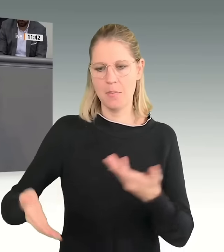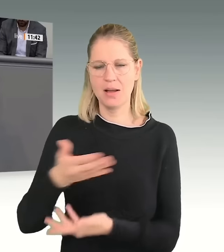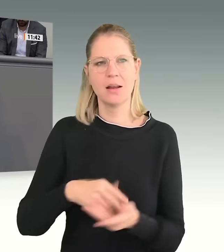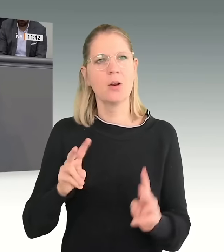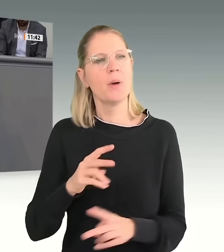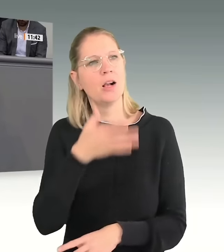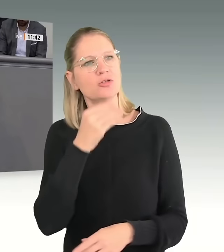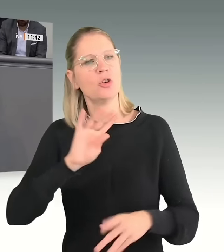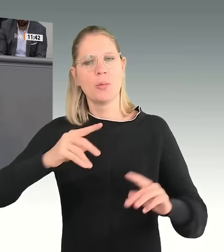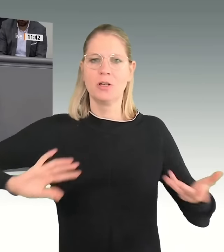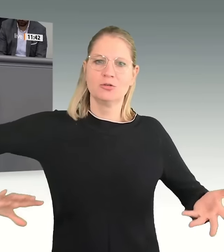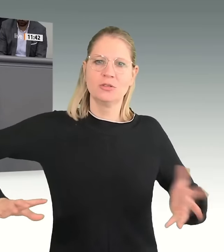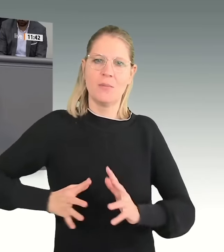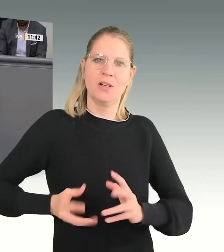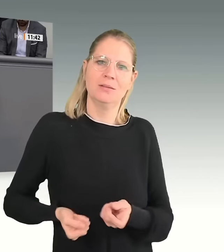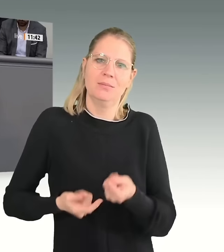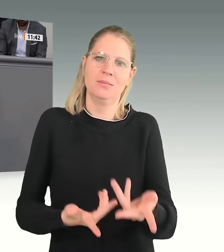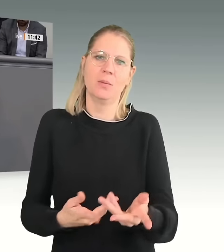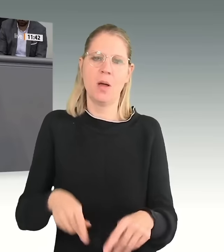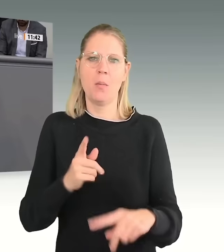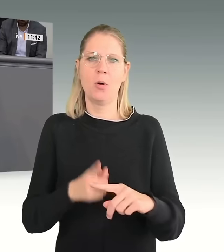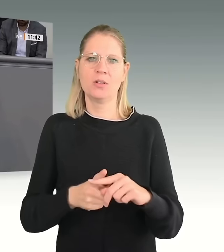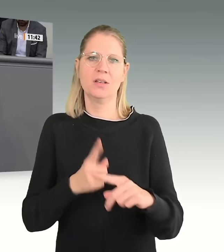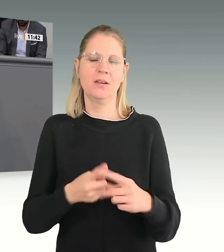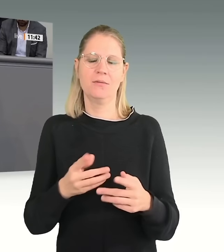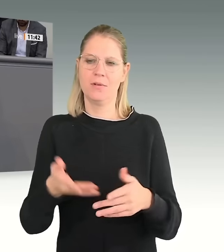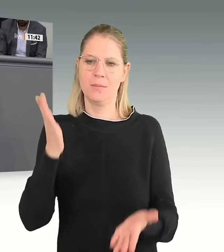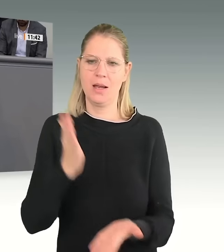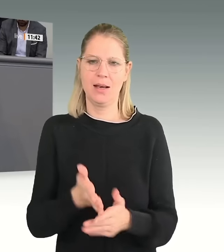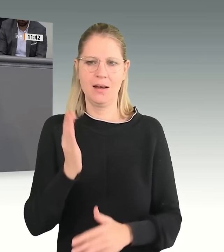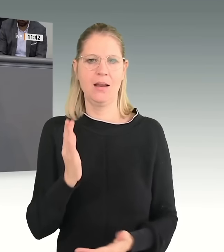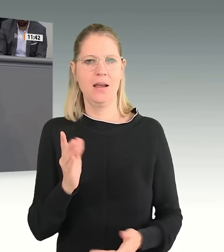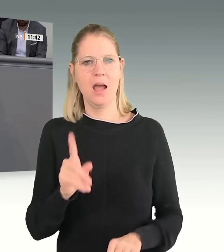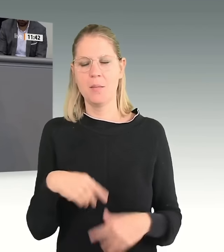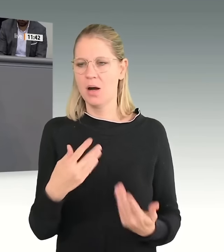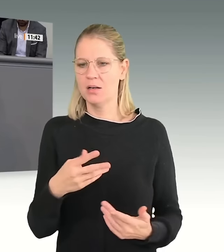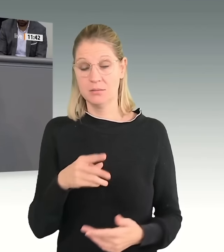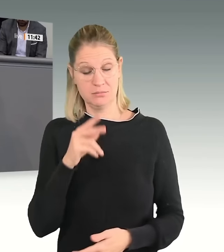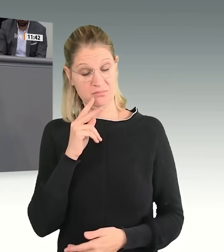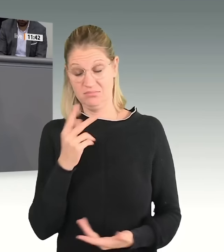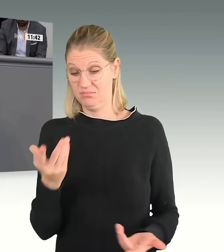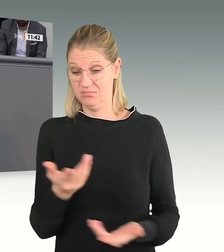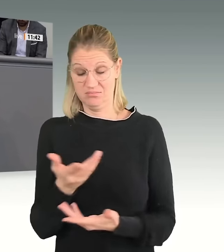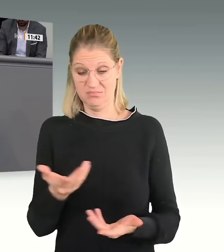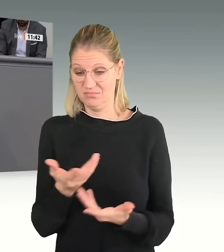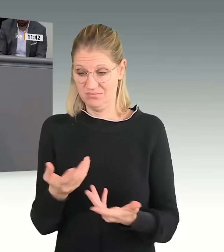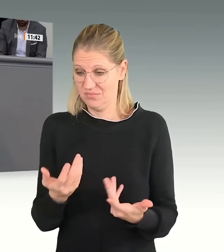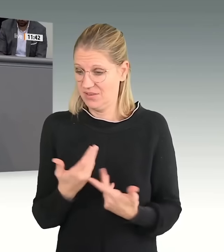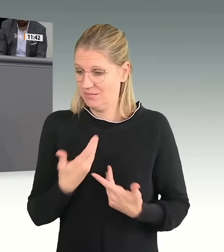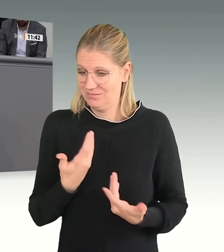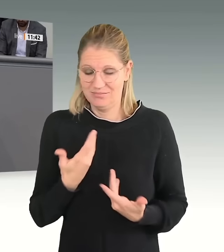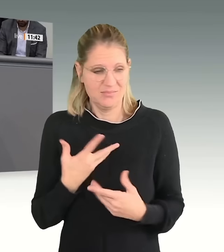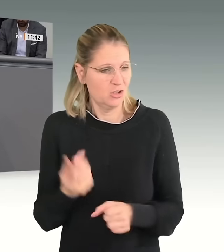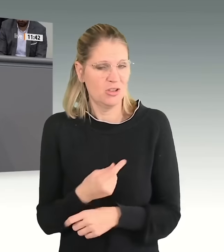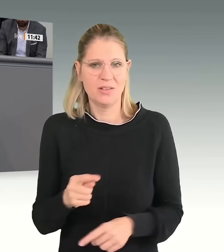etwas Positivem nach draußen zu enden. Allein mit Blick auf den Antrag und die Debatte will es mir nicht gelingen. Denn die Debatte hat zwei Dinge gezeigt.